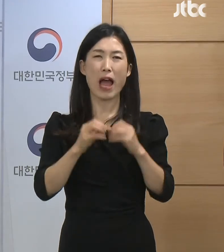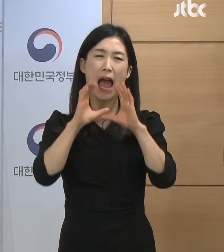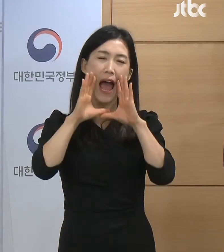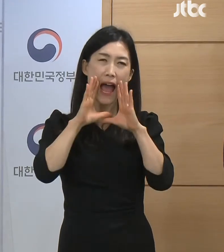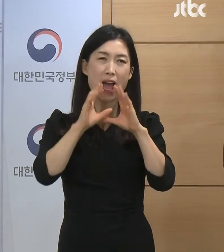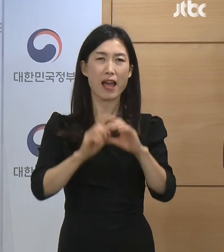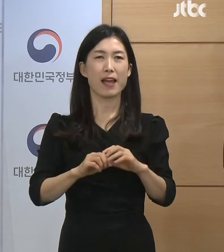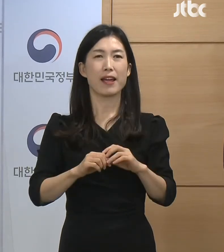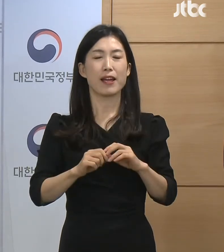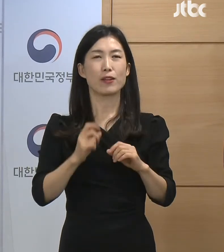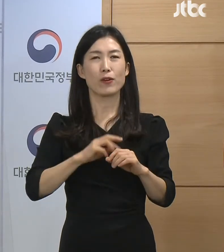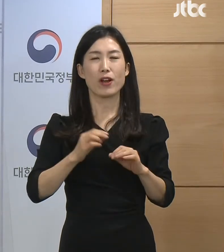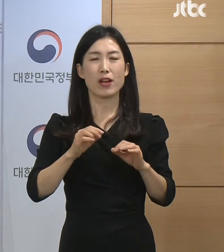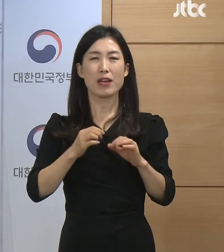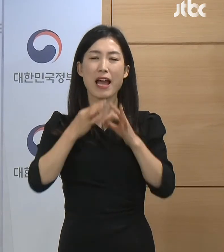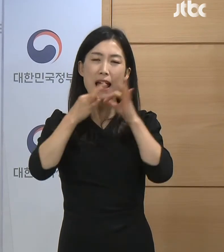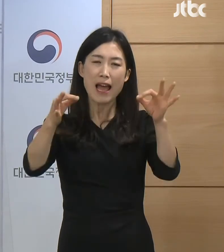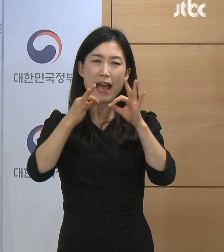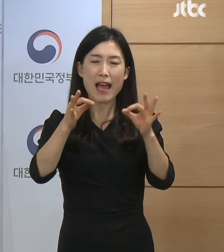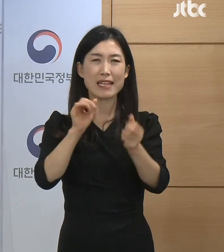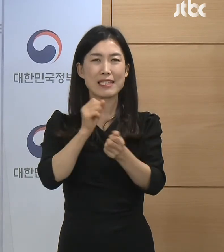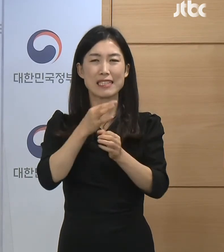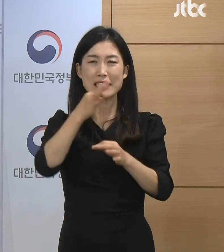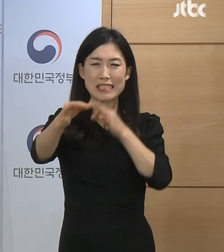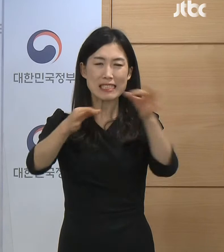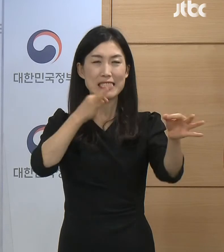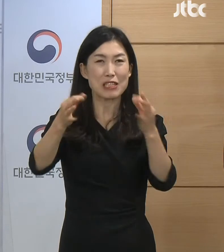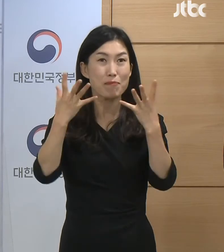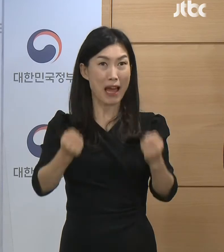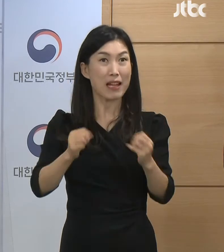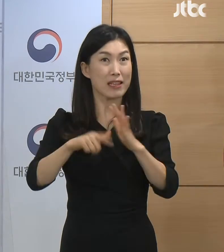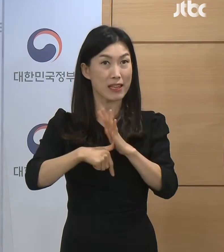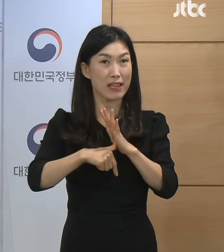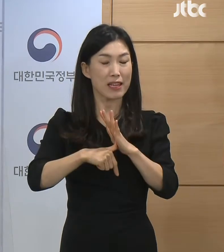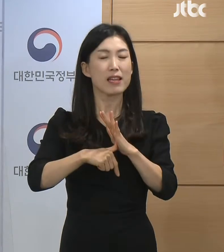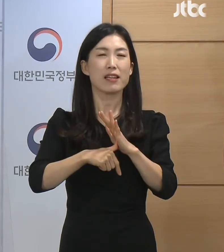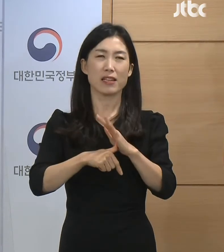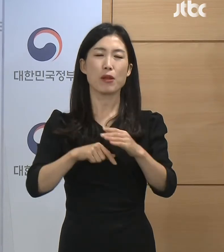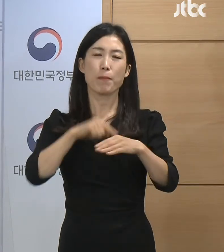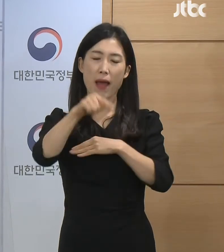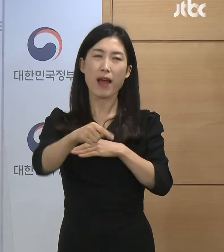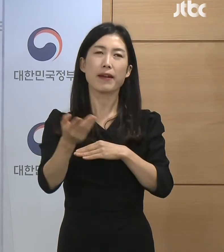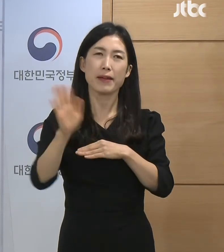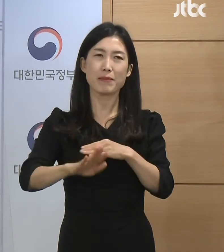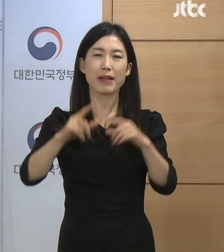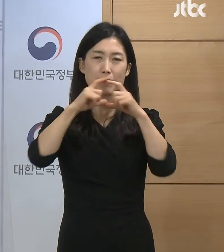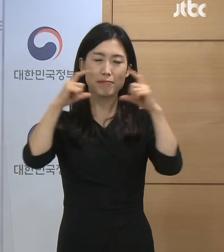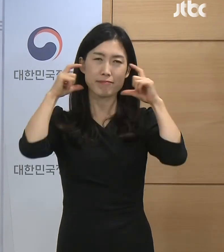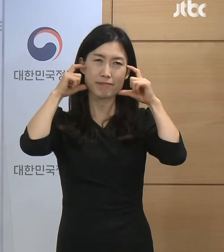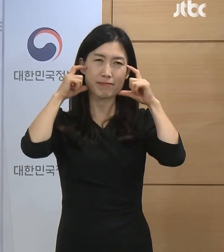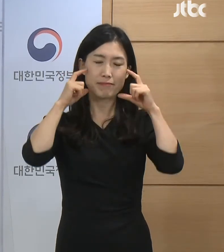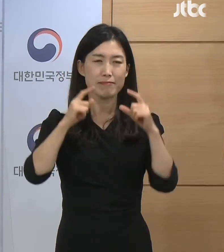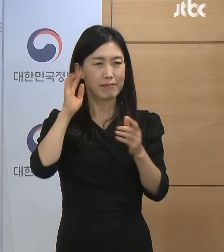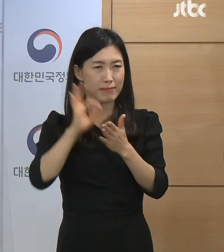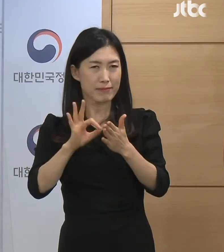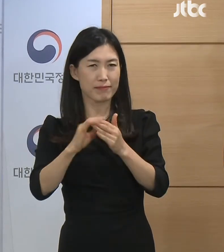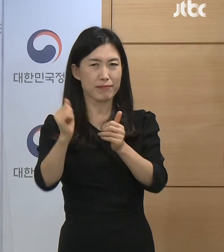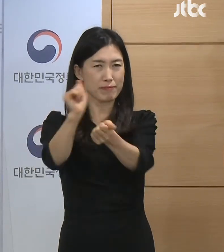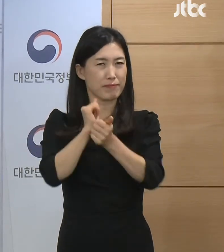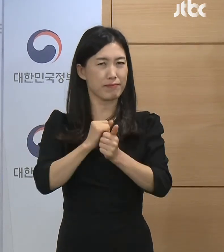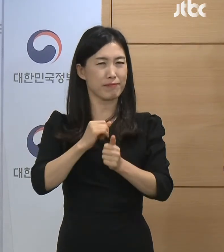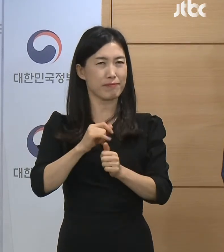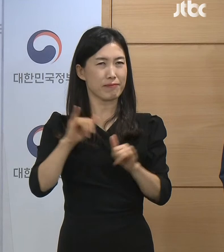비말 생성기기가 많은 경우는 실외에서도 마스크 착용을 적극적으로